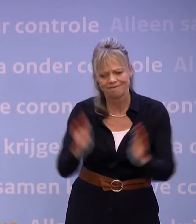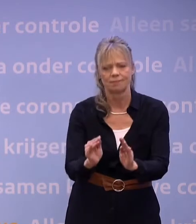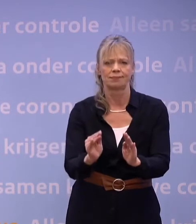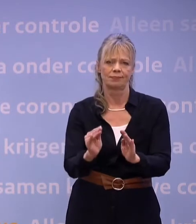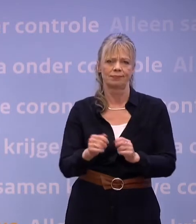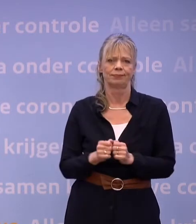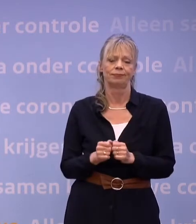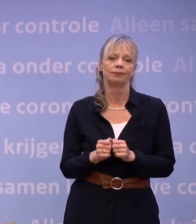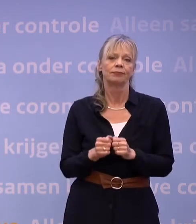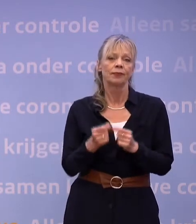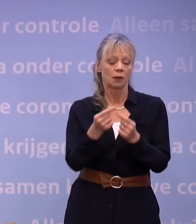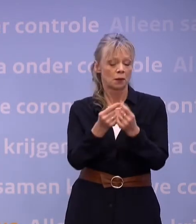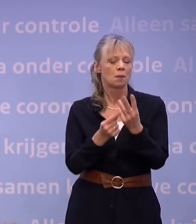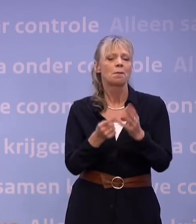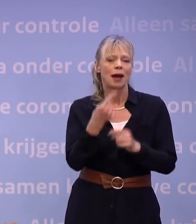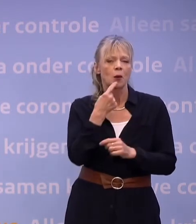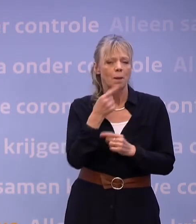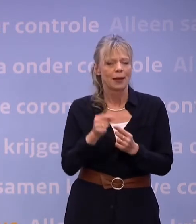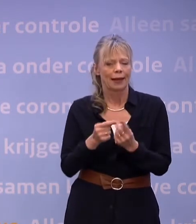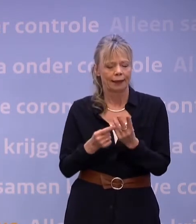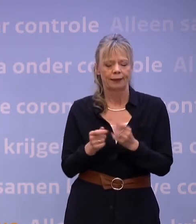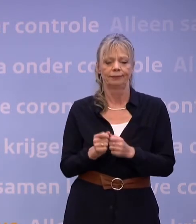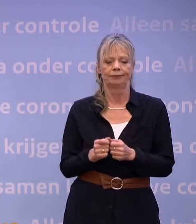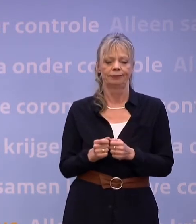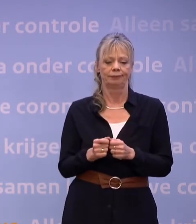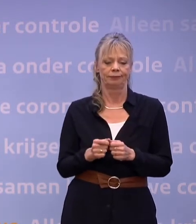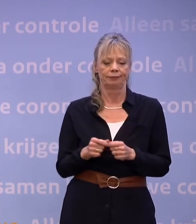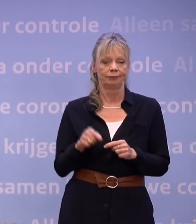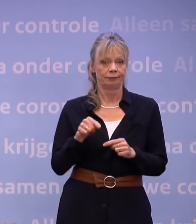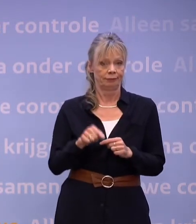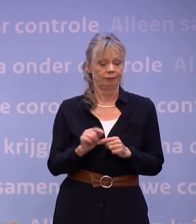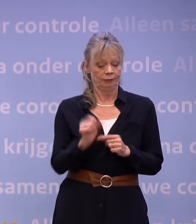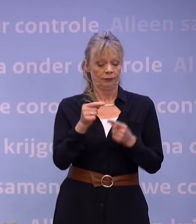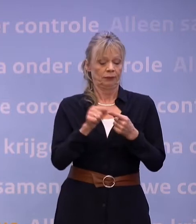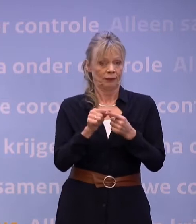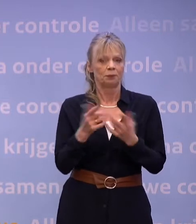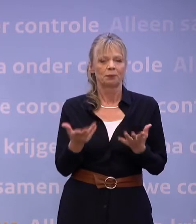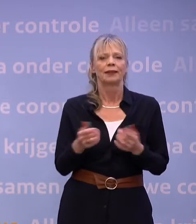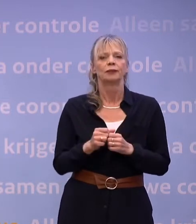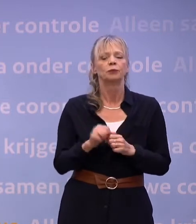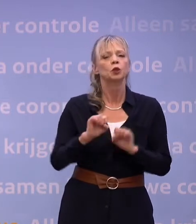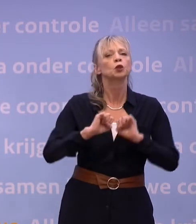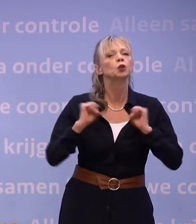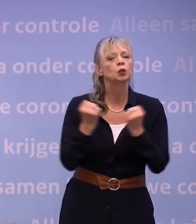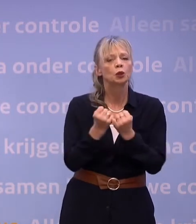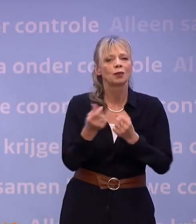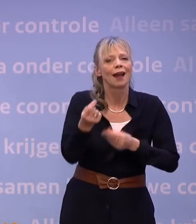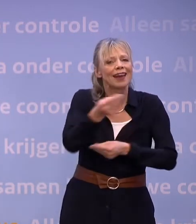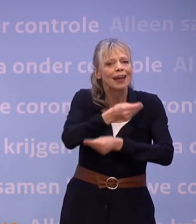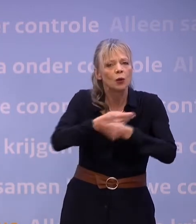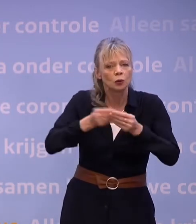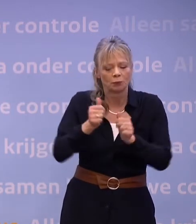opmerkingen. Om te beginnen zijn de sociaal-economische gevolgen natuurlijk gigantisch.